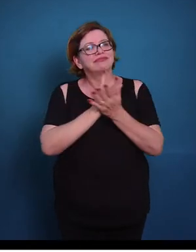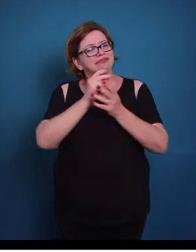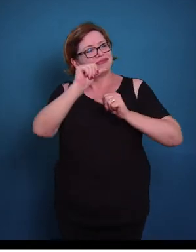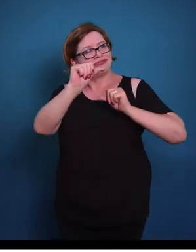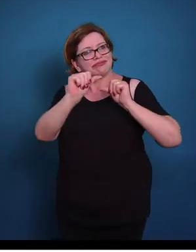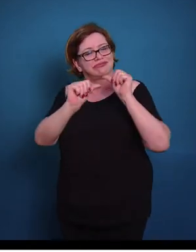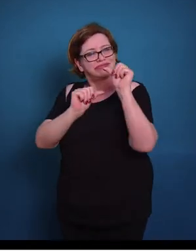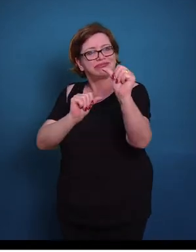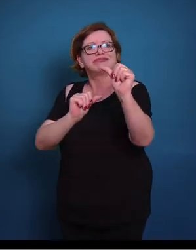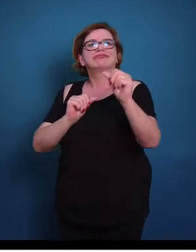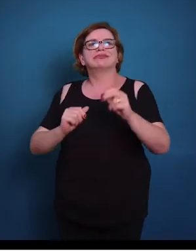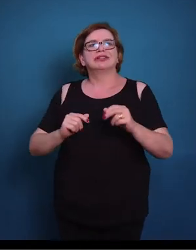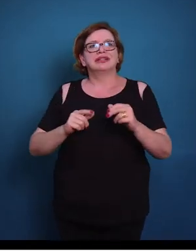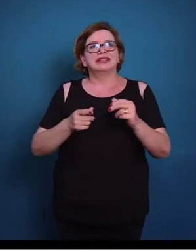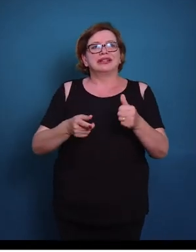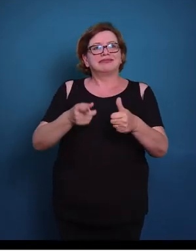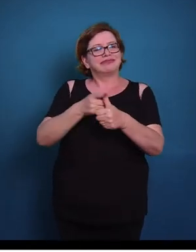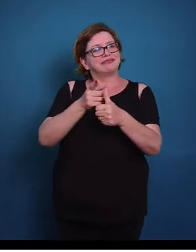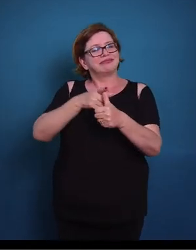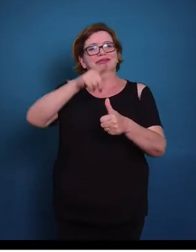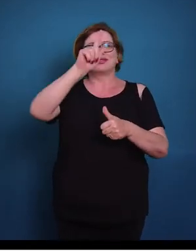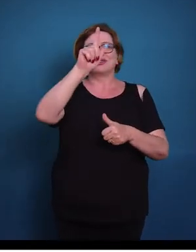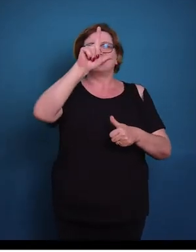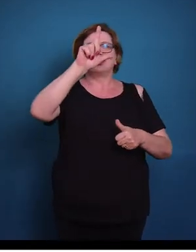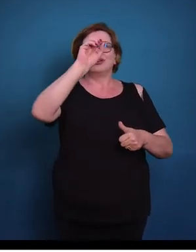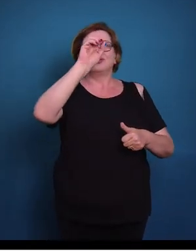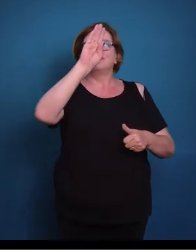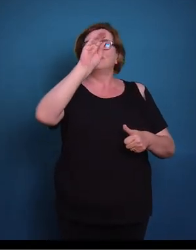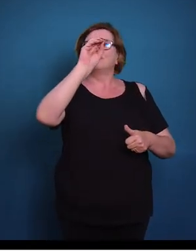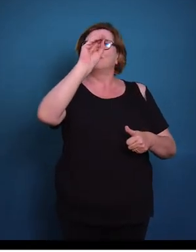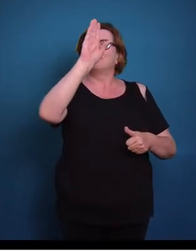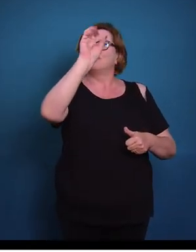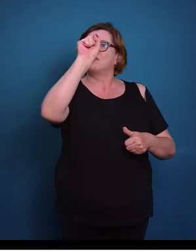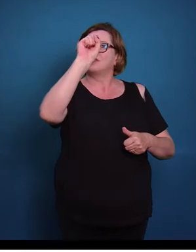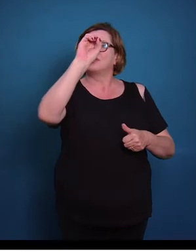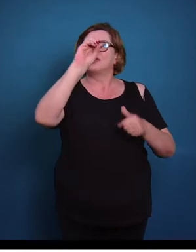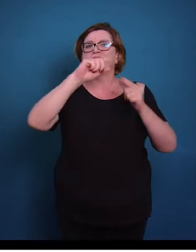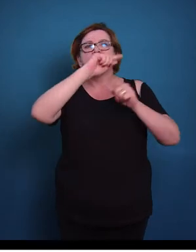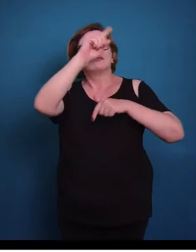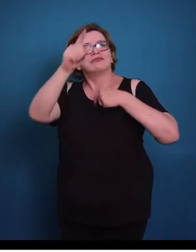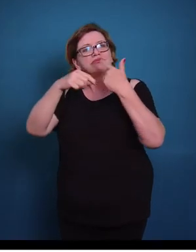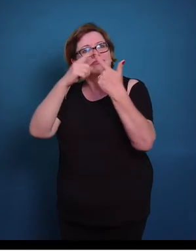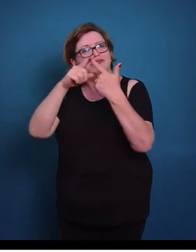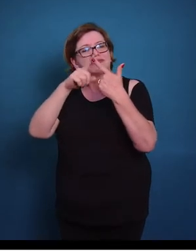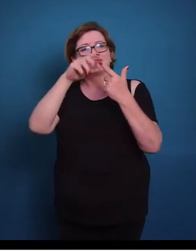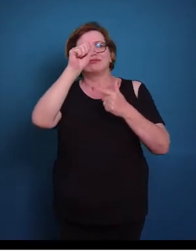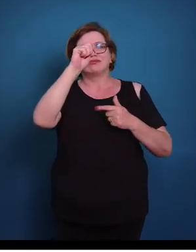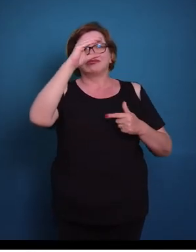um achatado, nesse caso. Então seria o epitélio de transição.